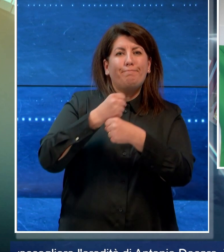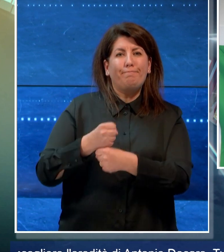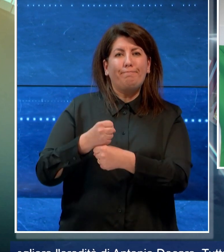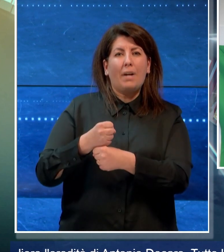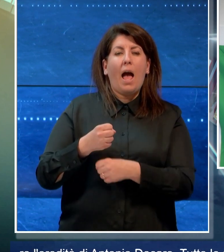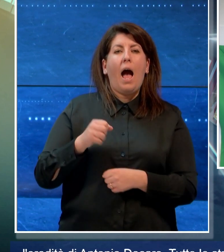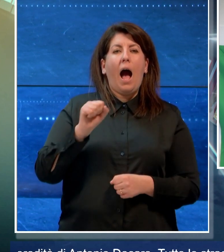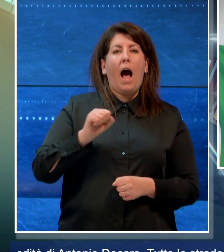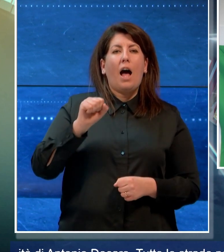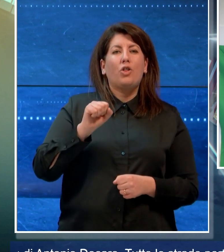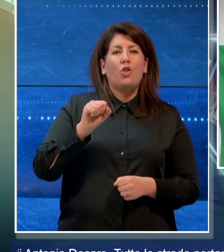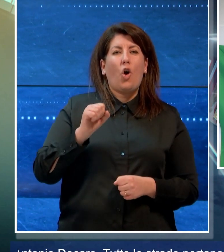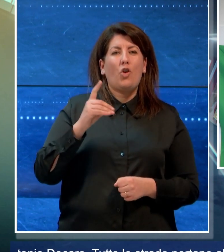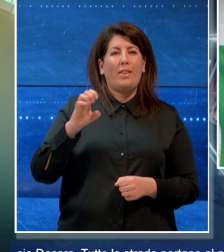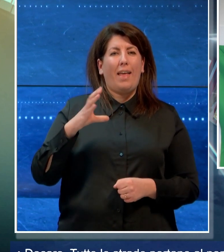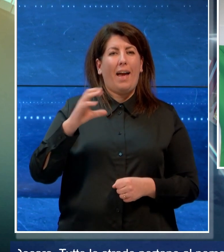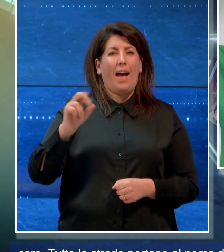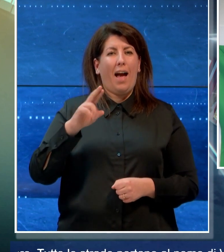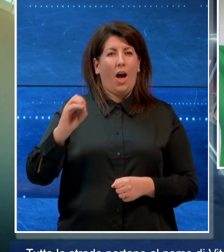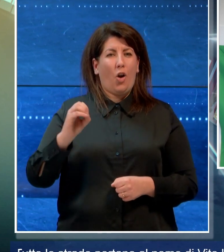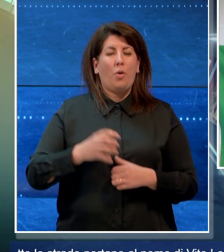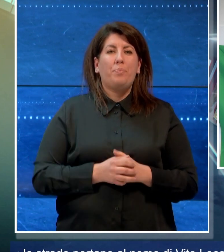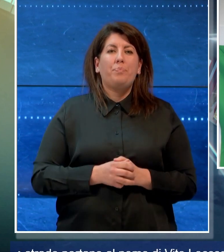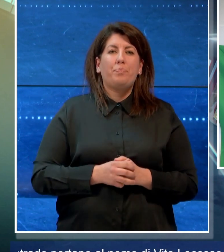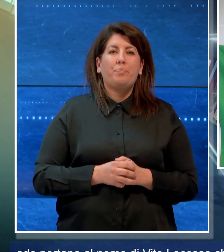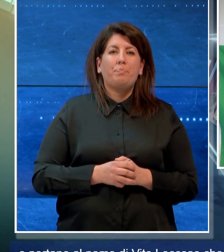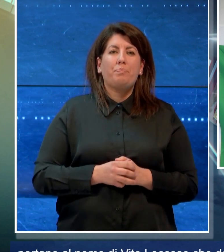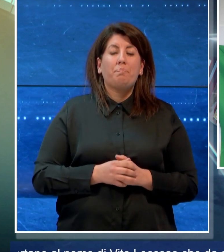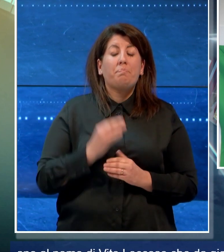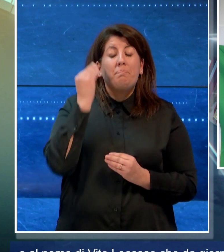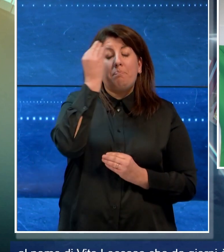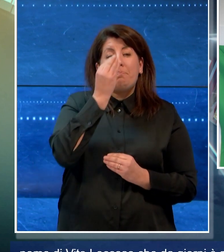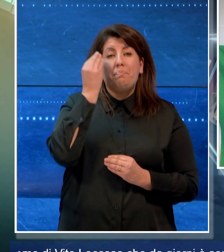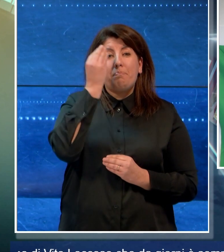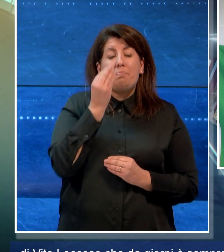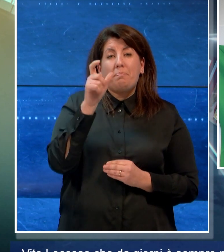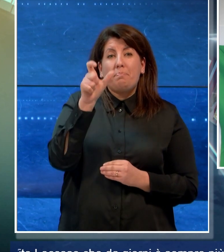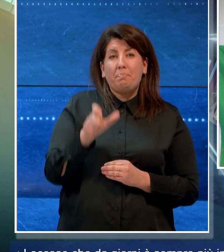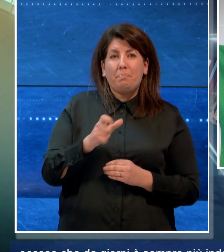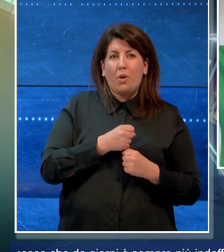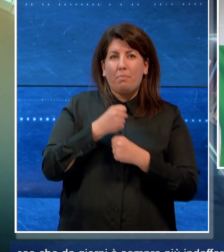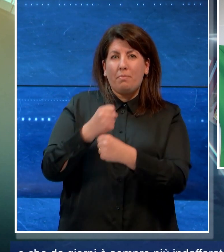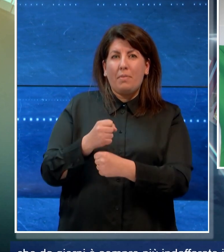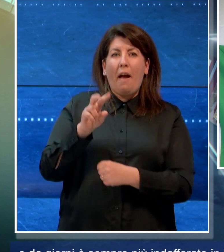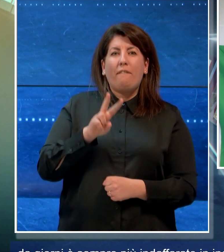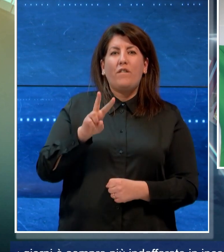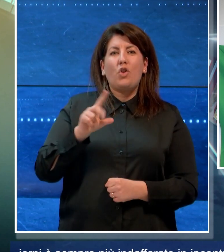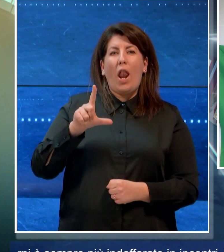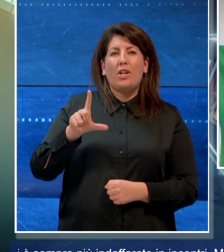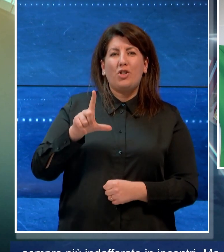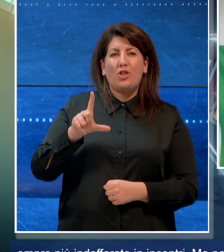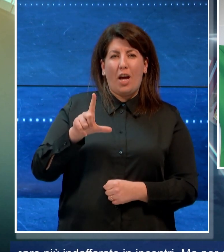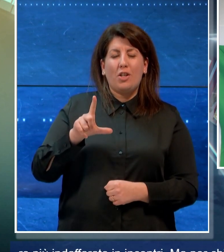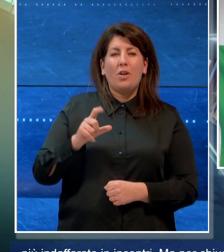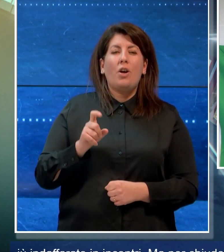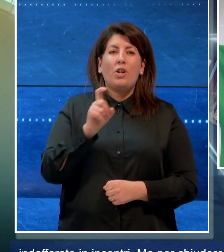Antonio De Caro. Tutte le strade portano al nome di Vito Leccese che da giorni è sempre più